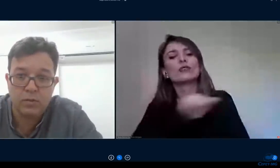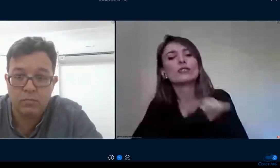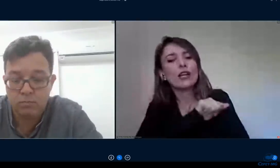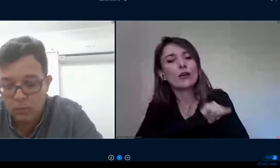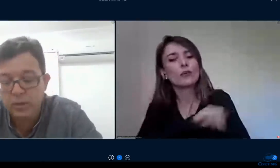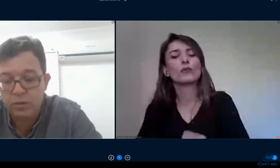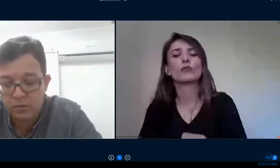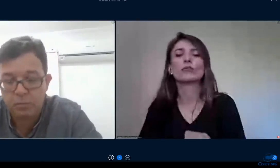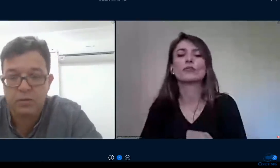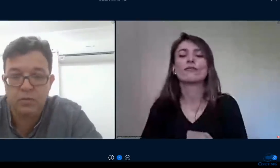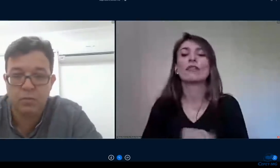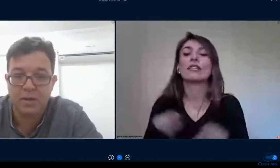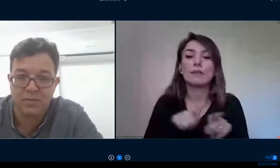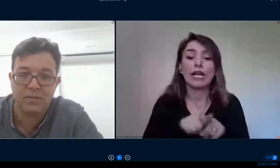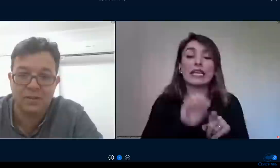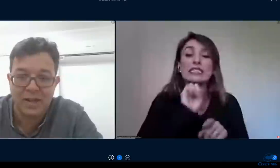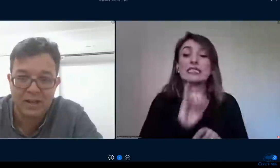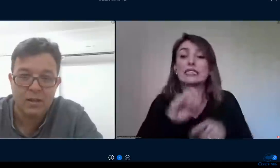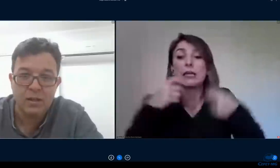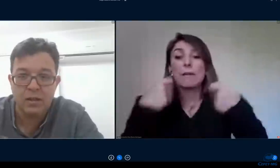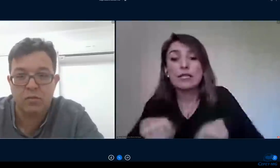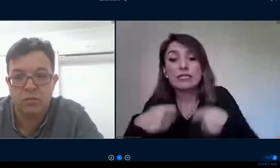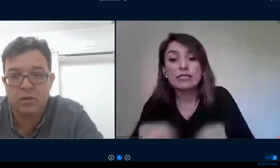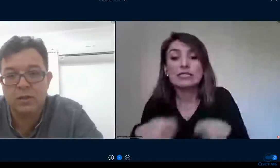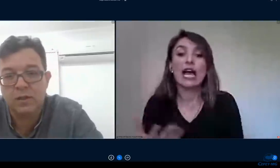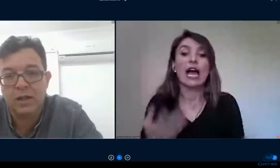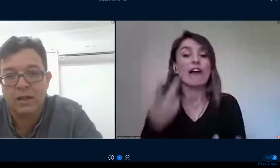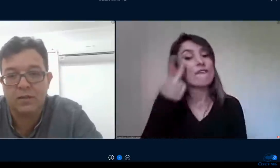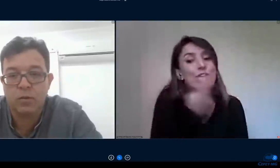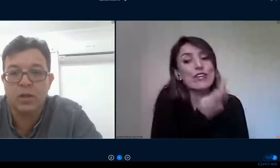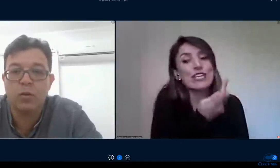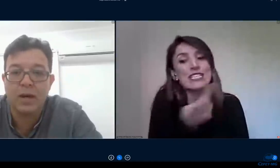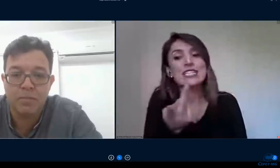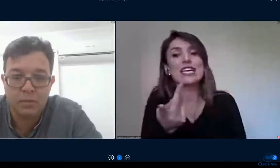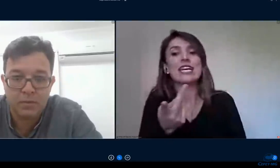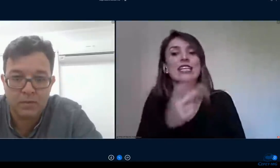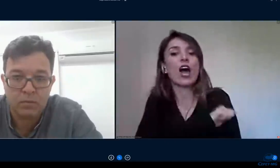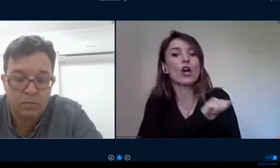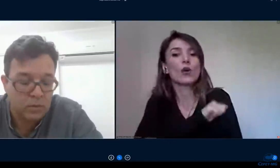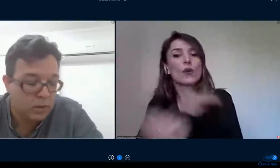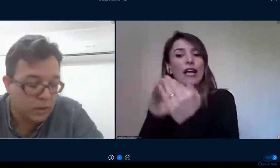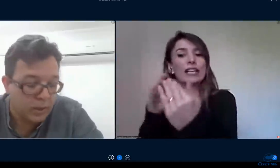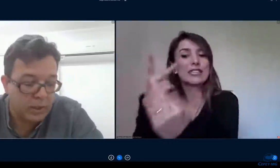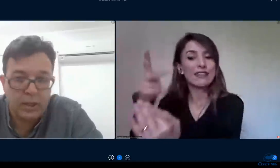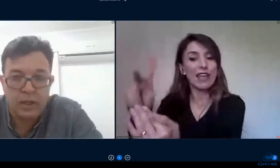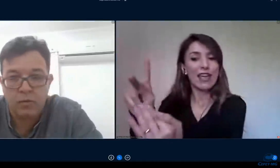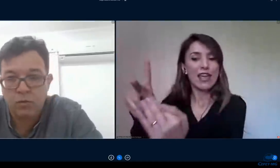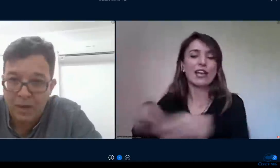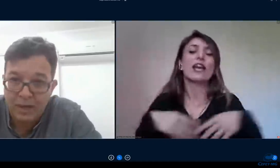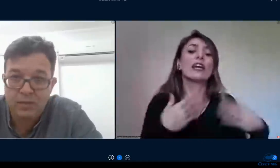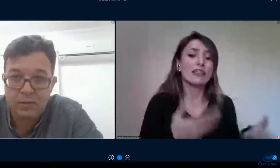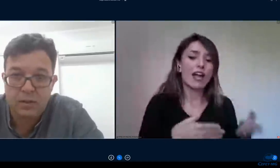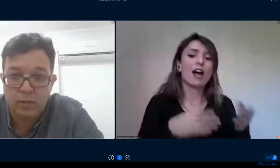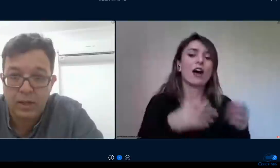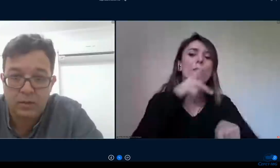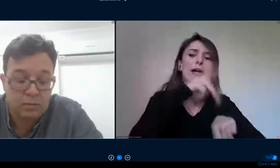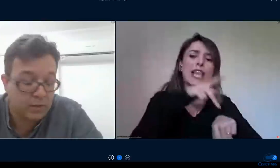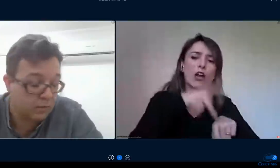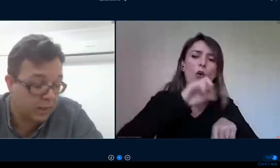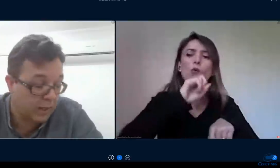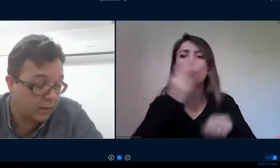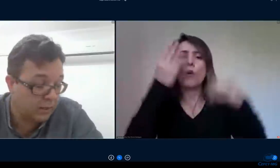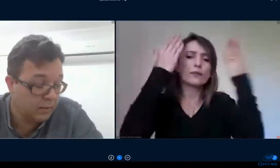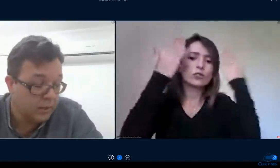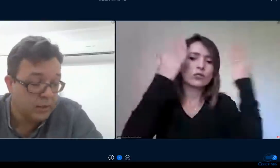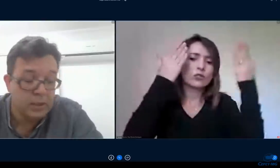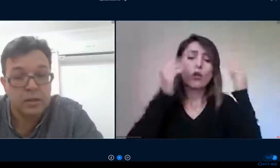instituição quando isso é possível para visitar esses estudantes em casa quando há permissão dos pais no caso